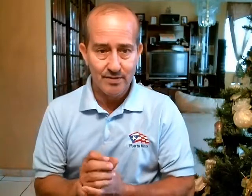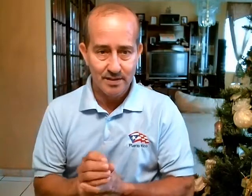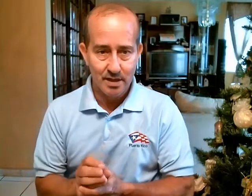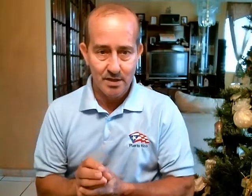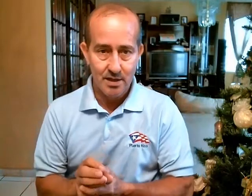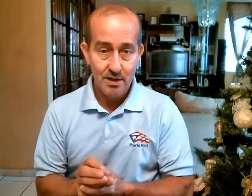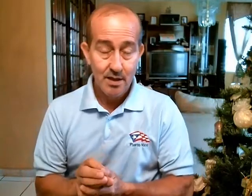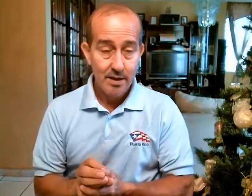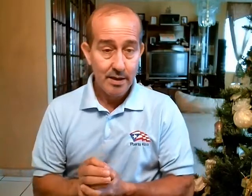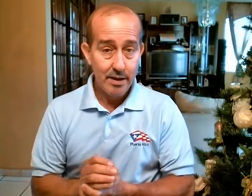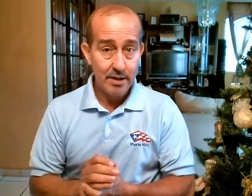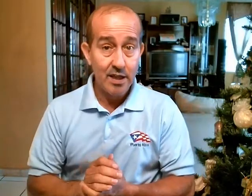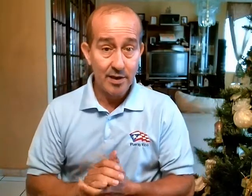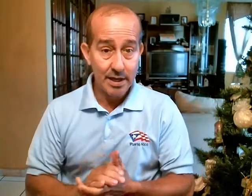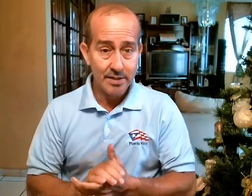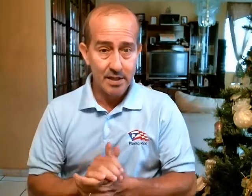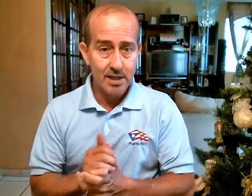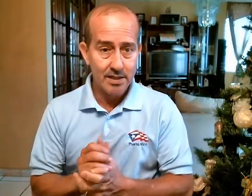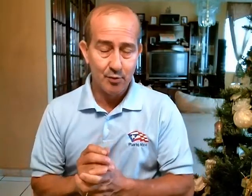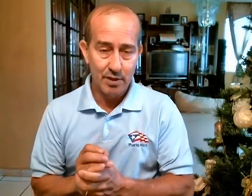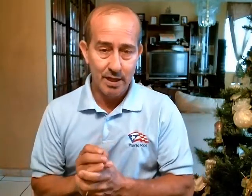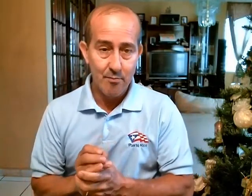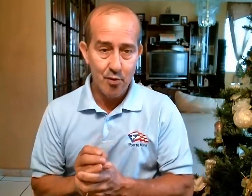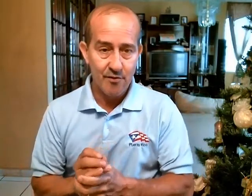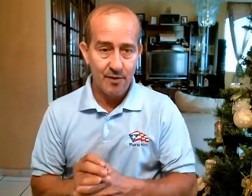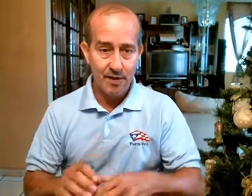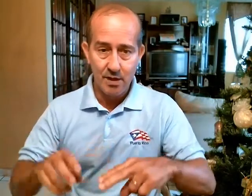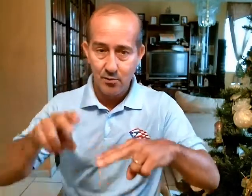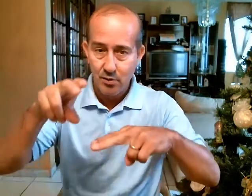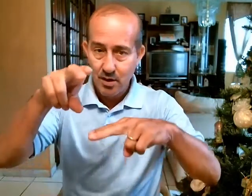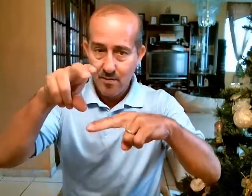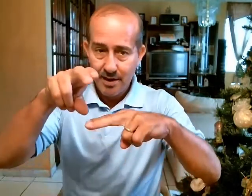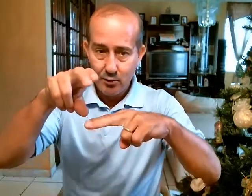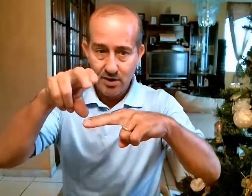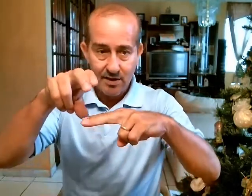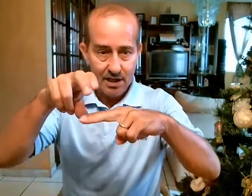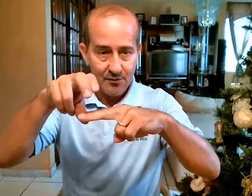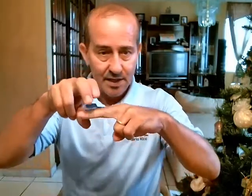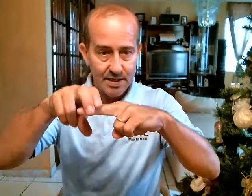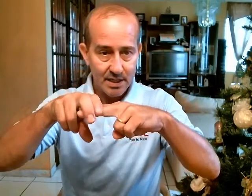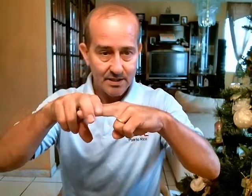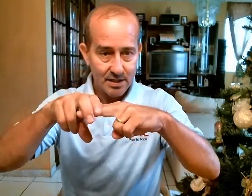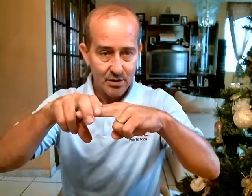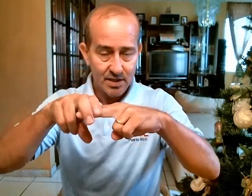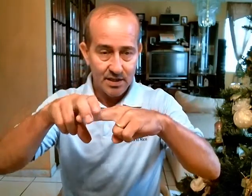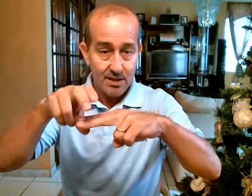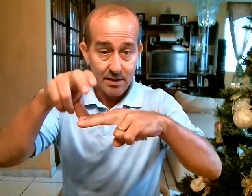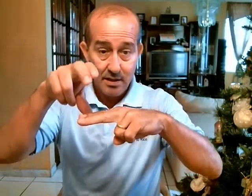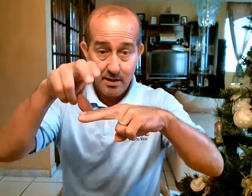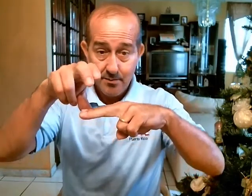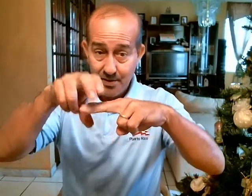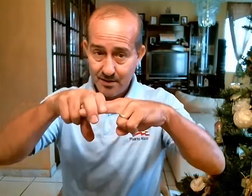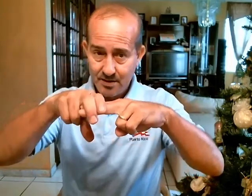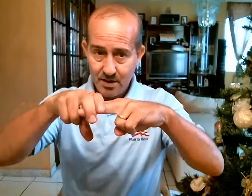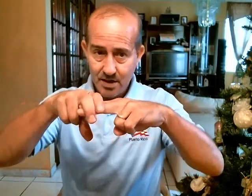enseña Debería enseñarse porque es muy efectivo Para tú saber la diferencia de silla o sentarse Silla